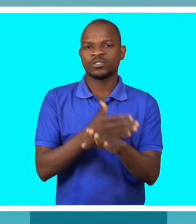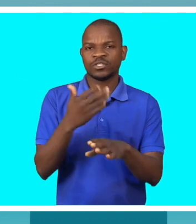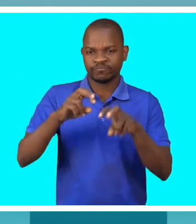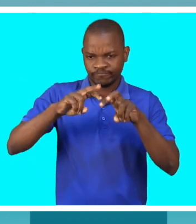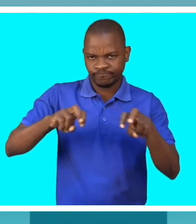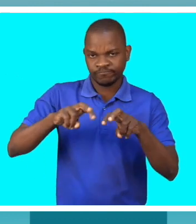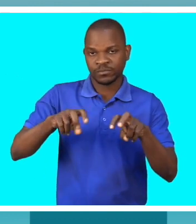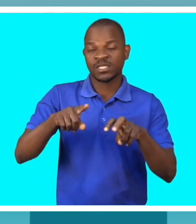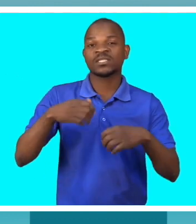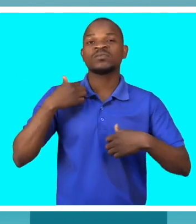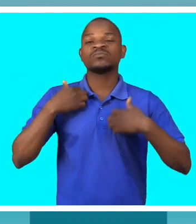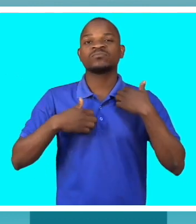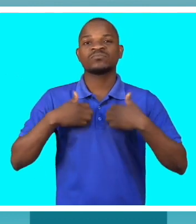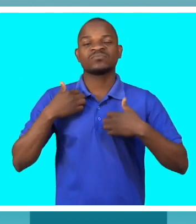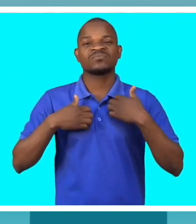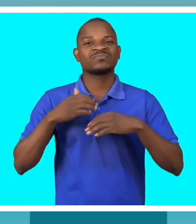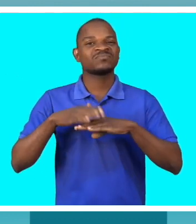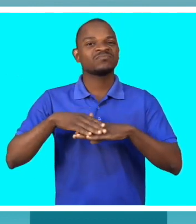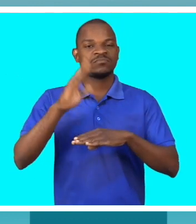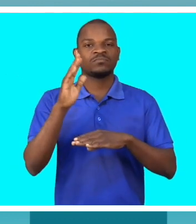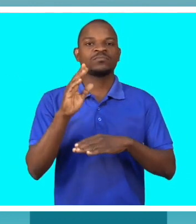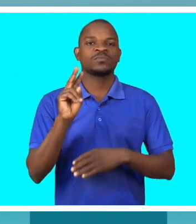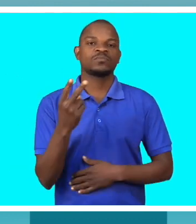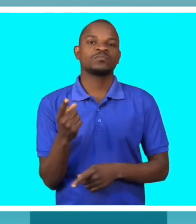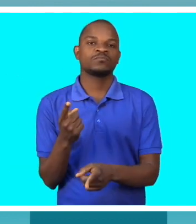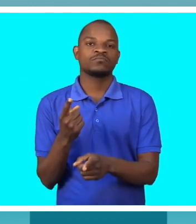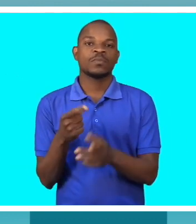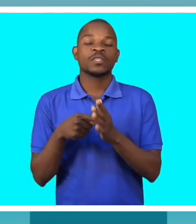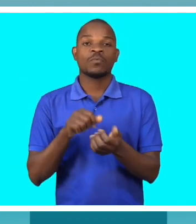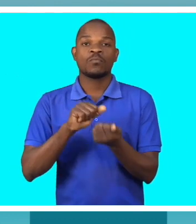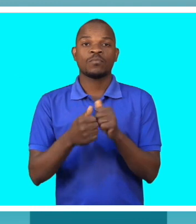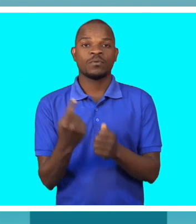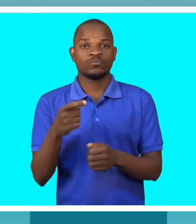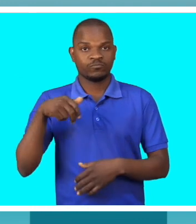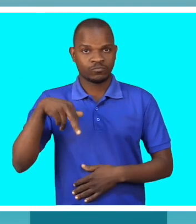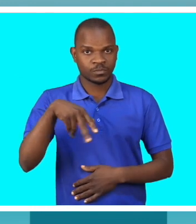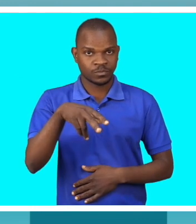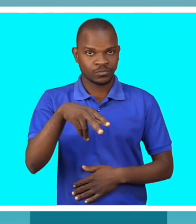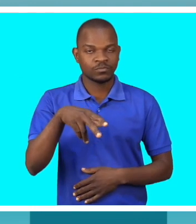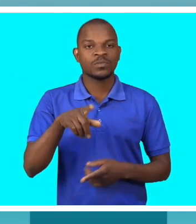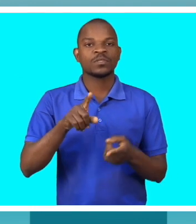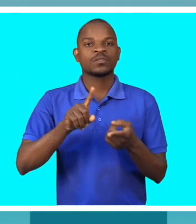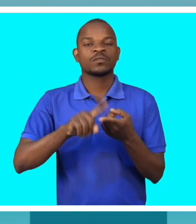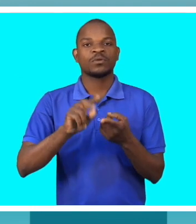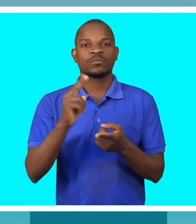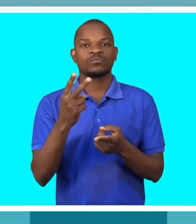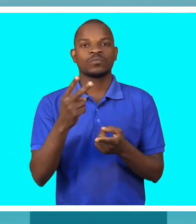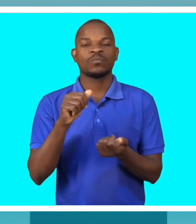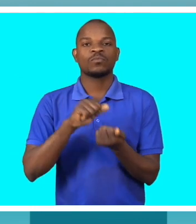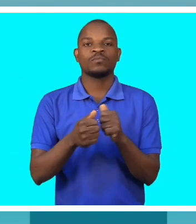preocupação dos lesionados medulares. Não só a questão motora de não andar, mas a segunda causa é a questão mesmo da própria sexualidade. Como